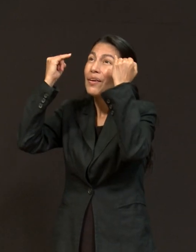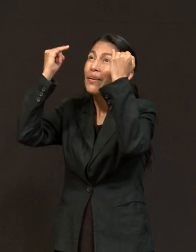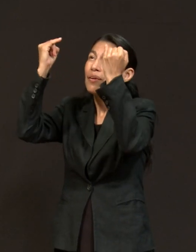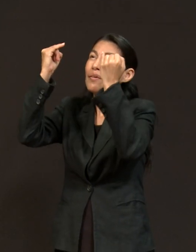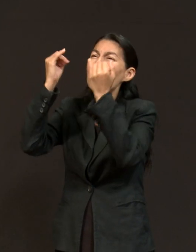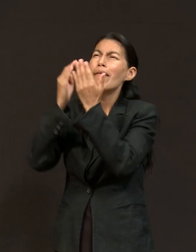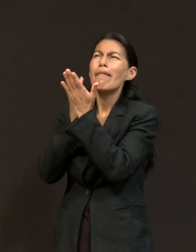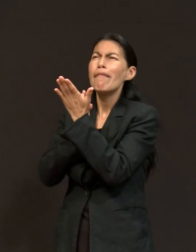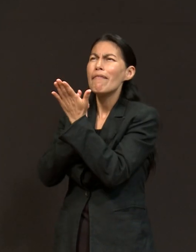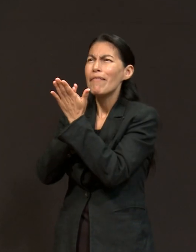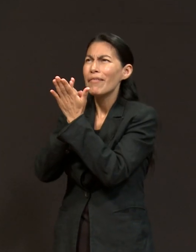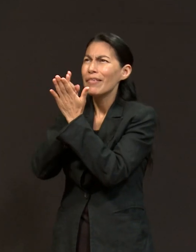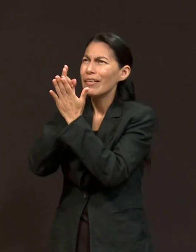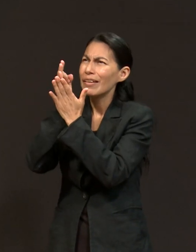Jehová,